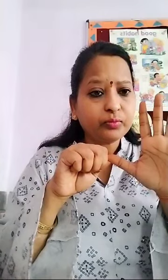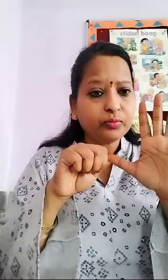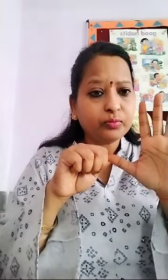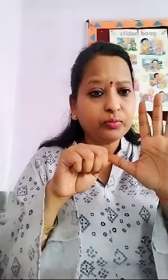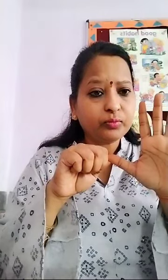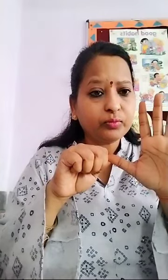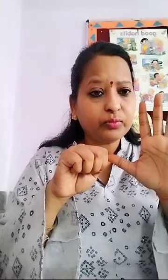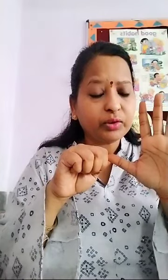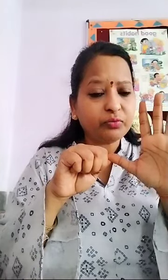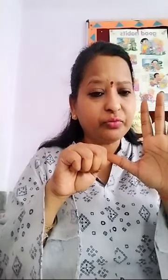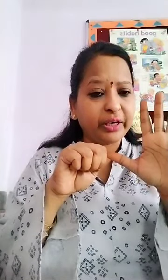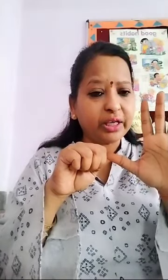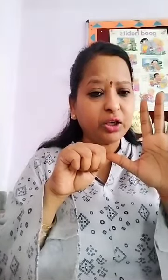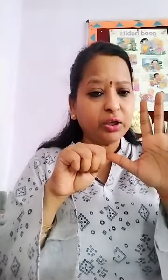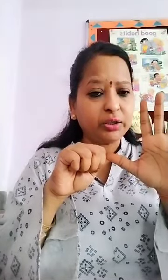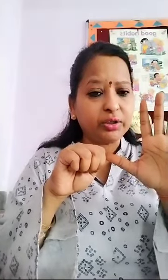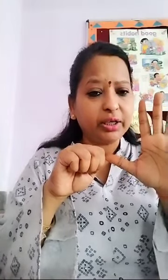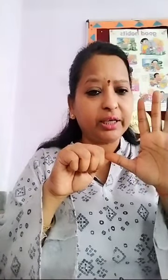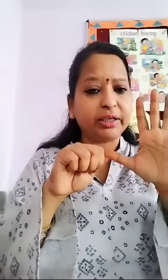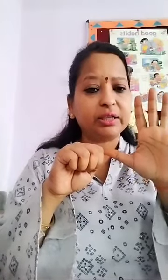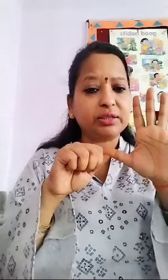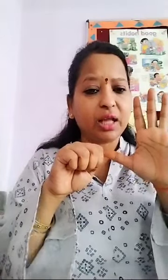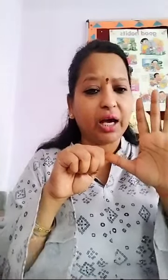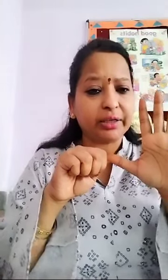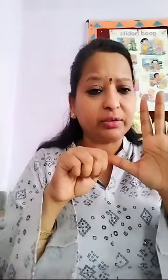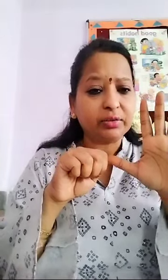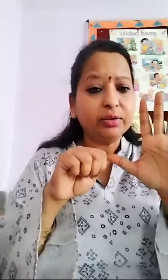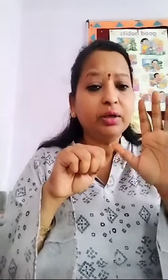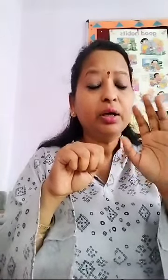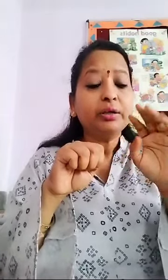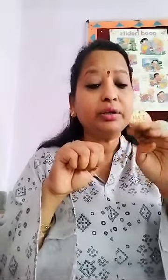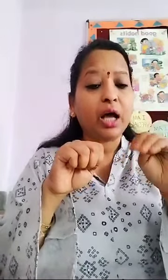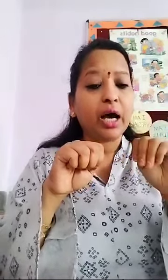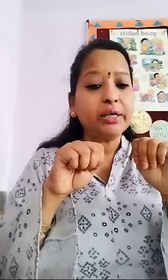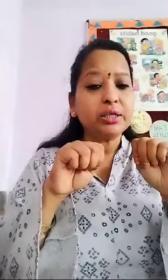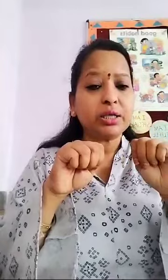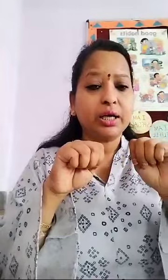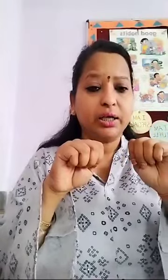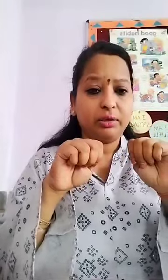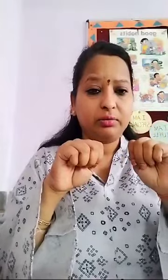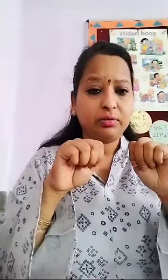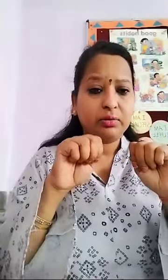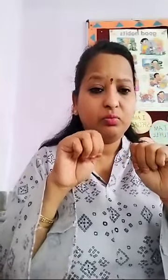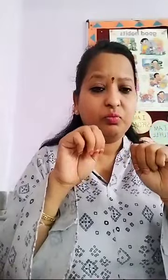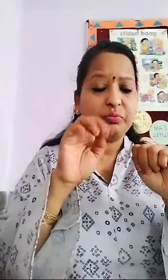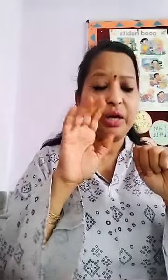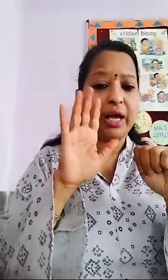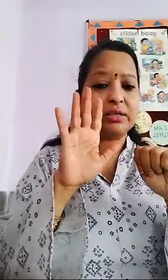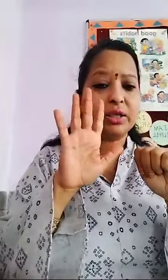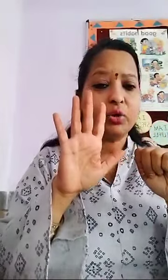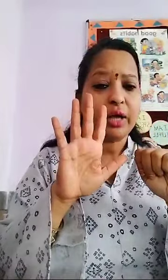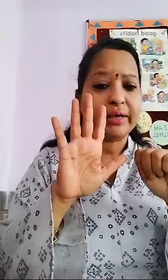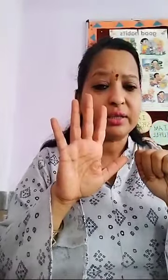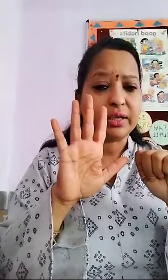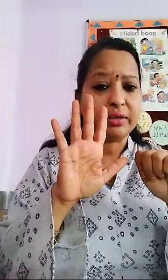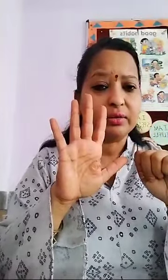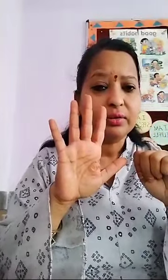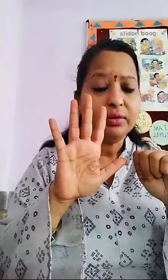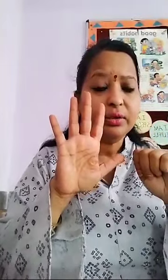Very good It is 9 90 90 Right hand पर